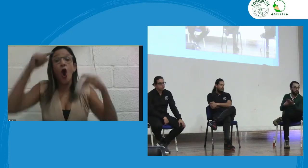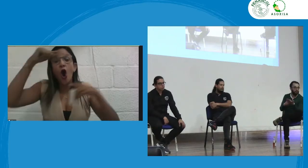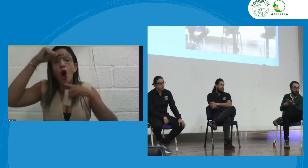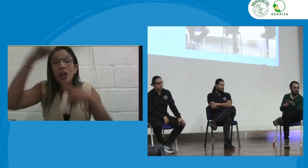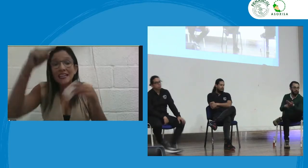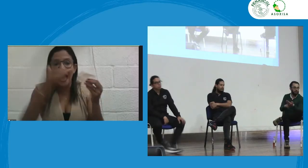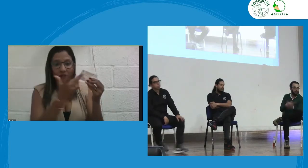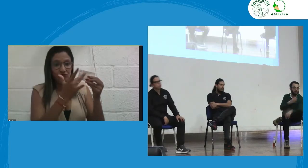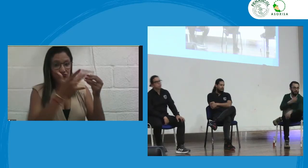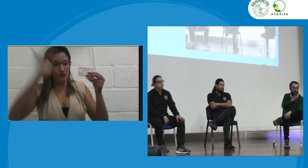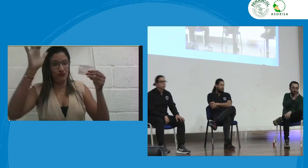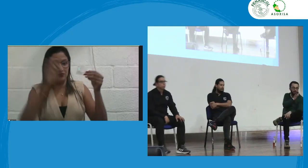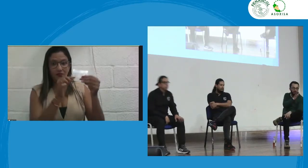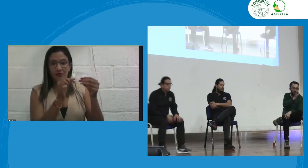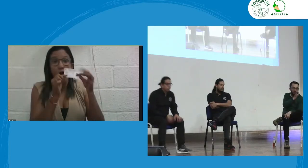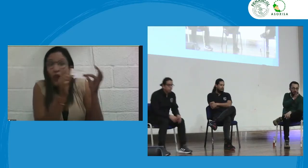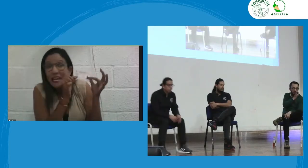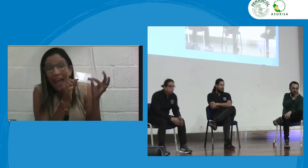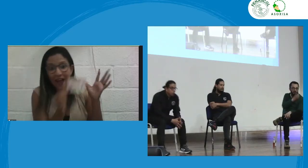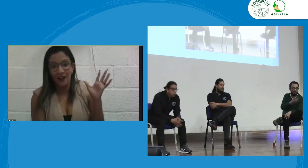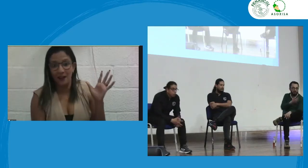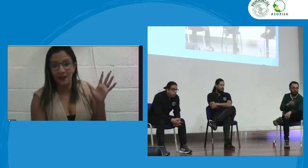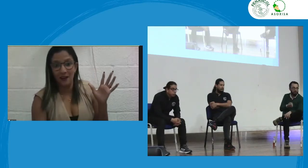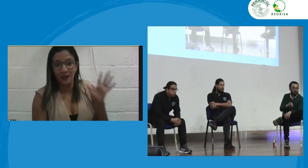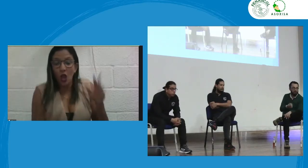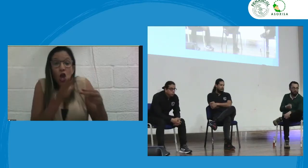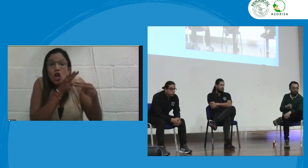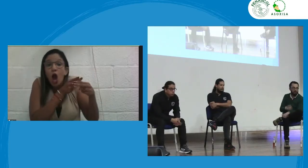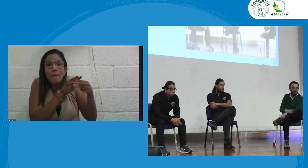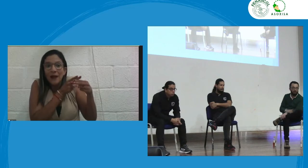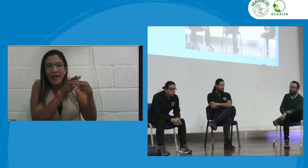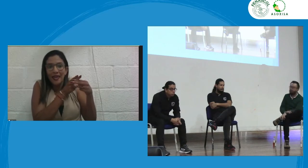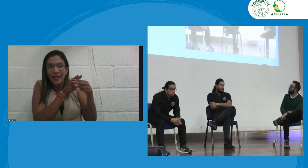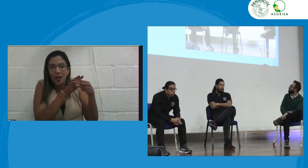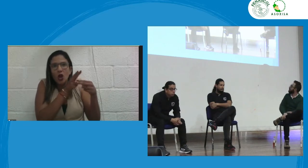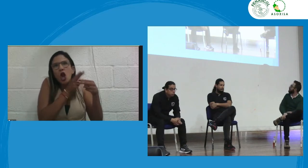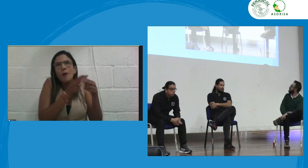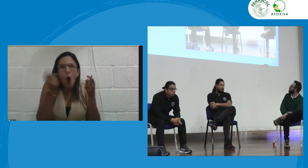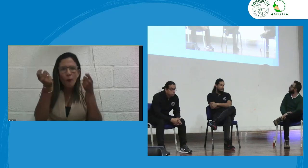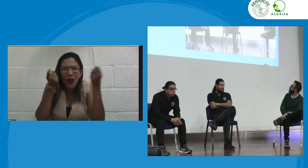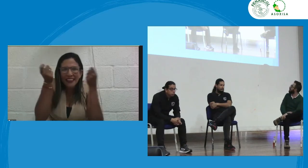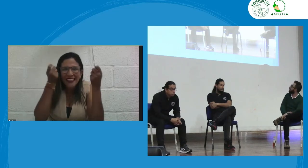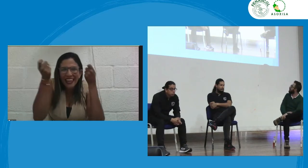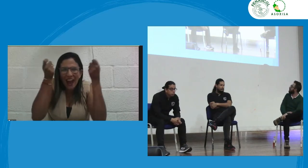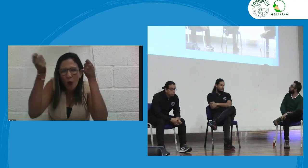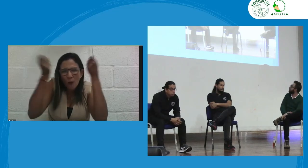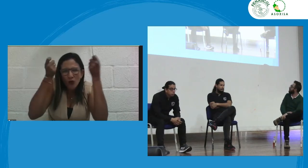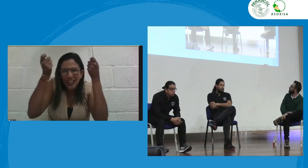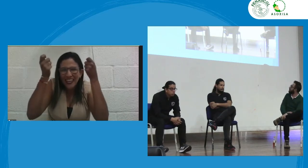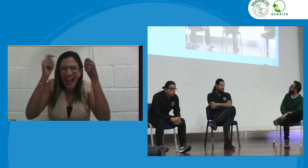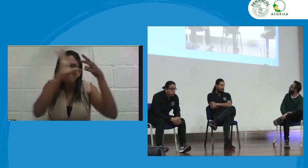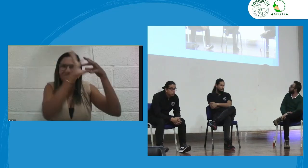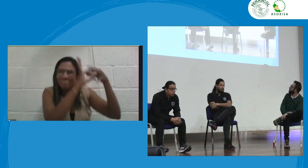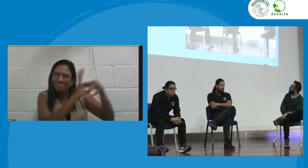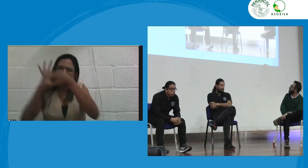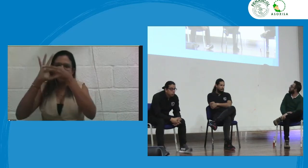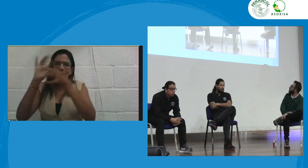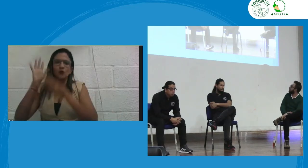con la licencia de conducción que la tenemos aquí es original es original con